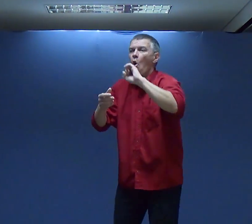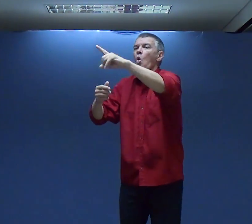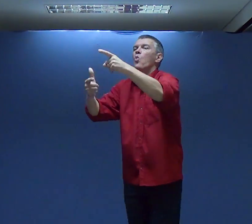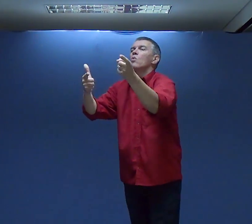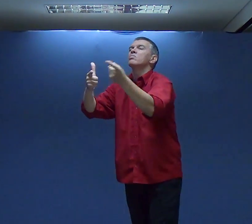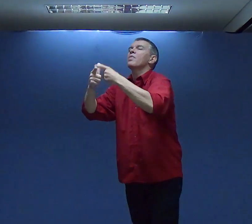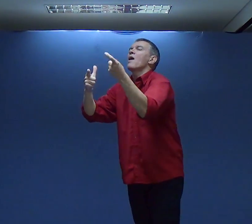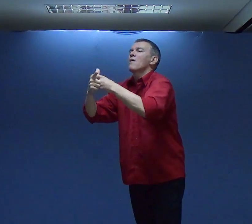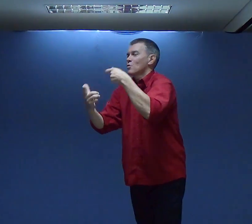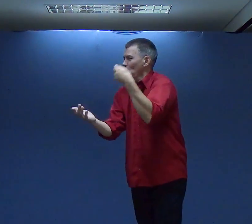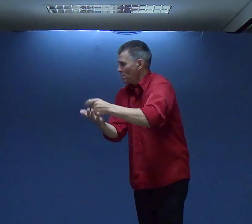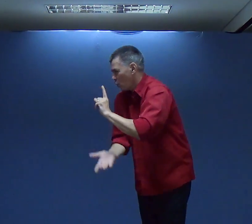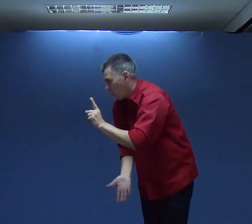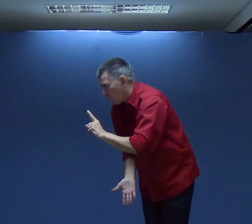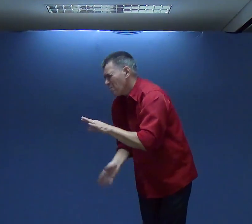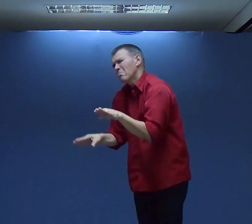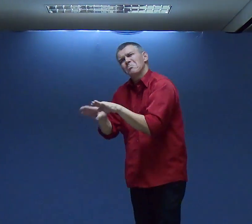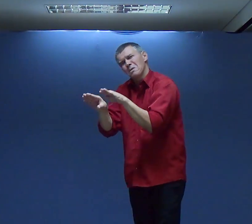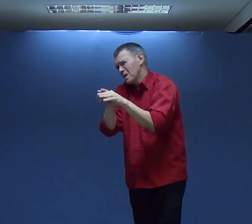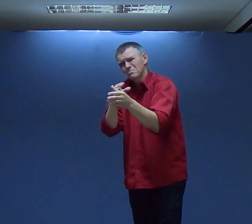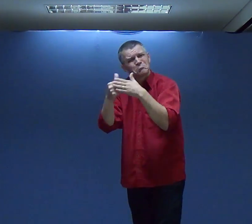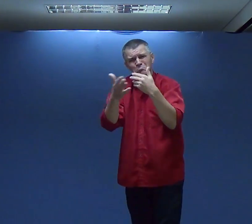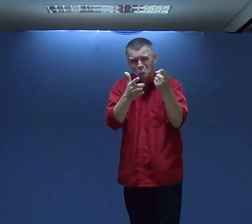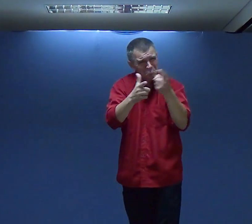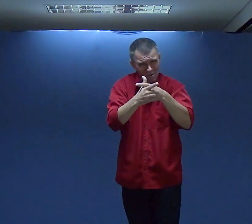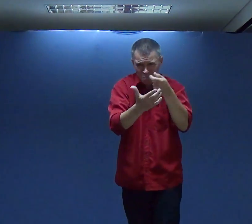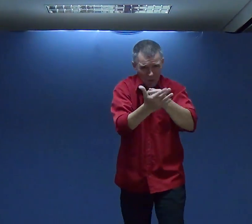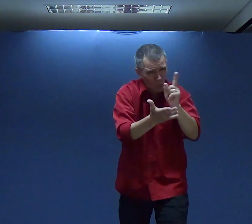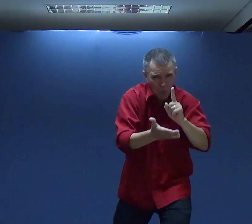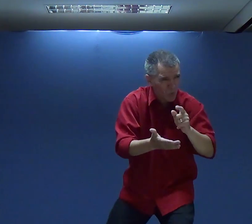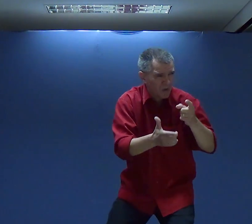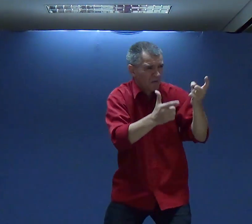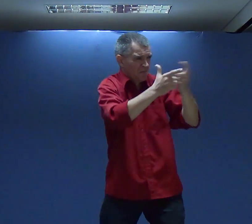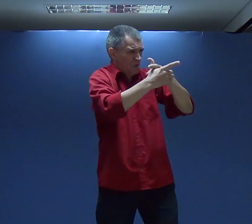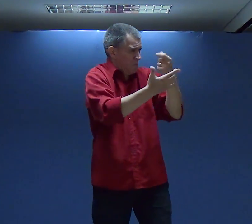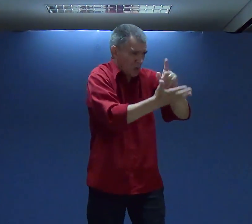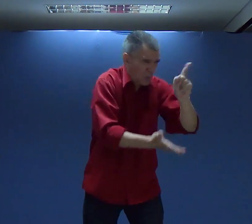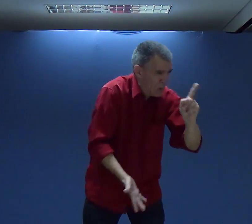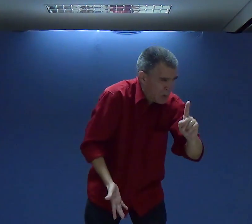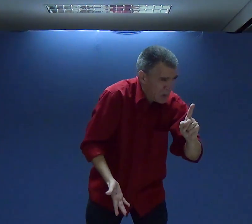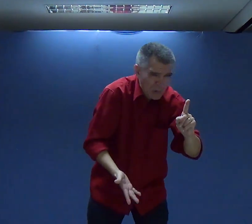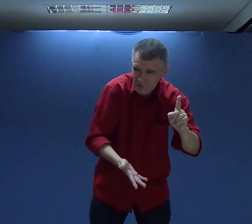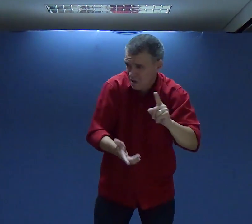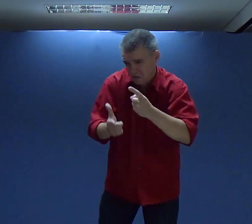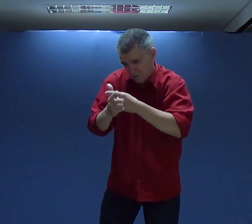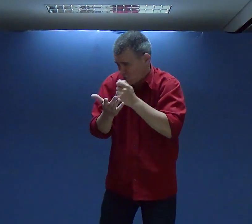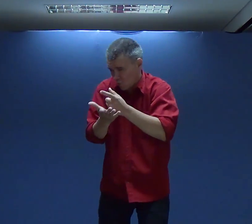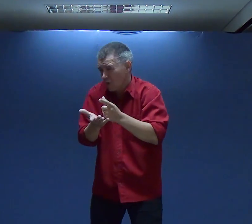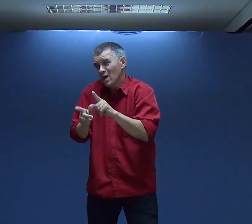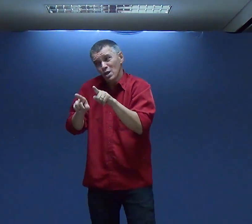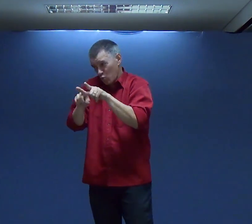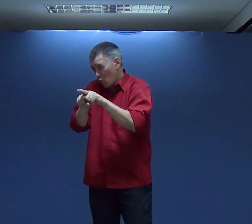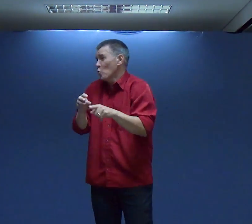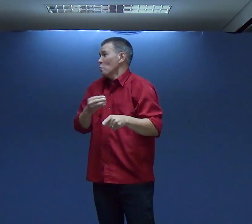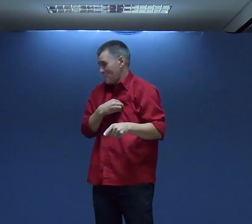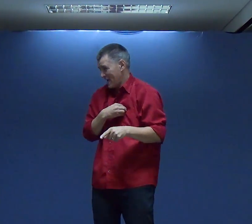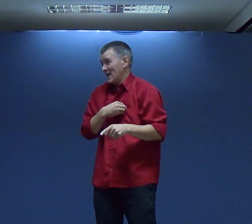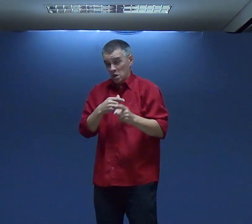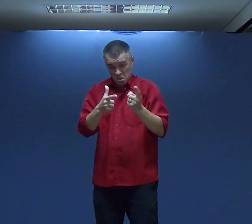Restaura Naquilo Quando Você Chegar Em Casa Faça A Mesma Coisa Lembre De Pessoas